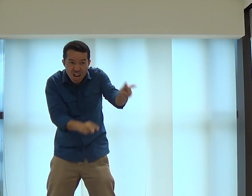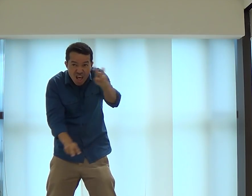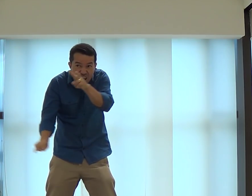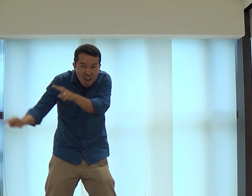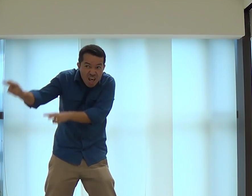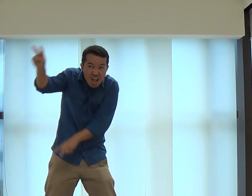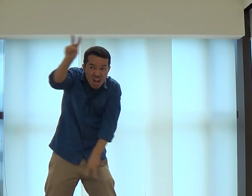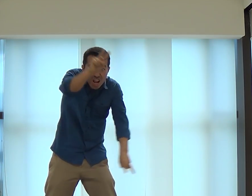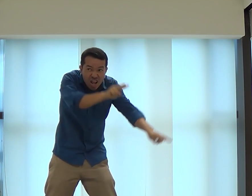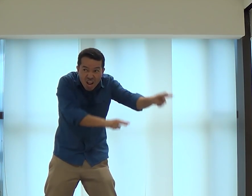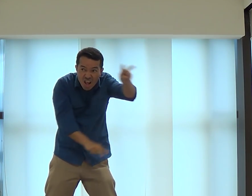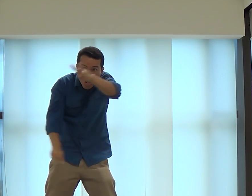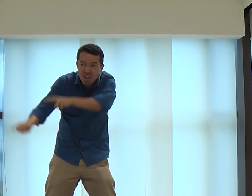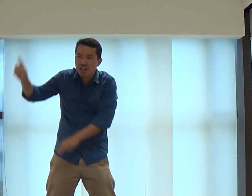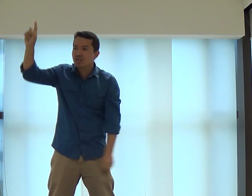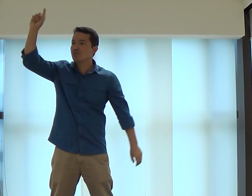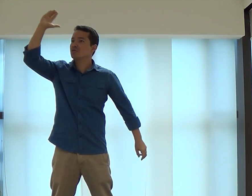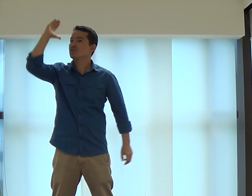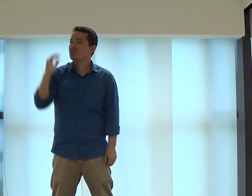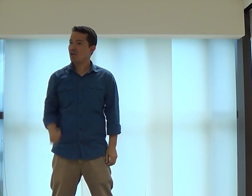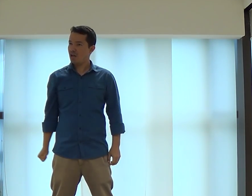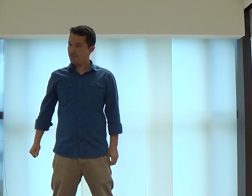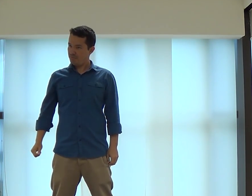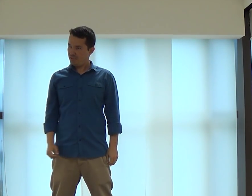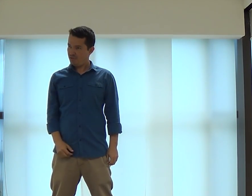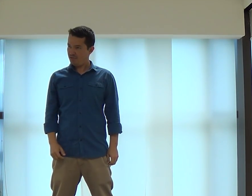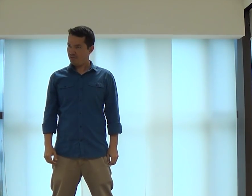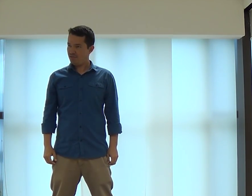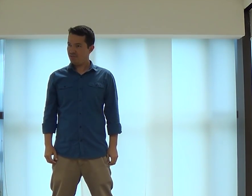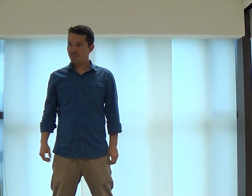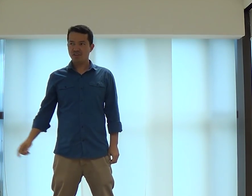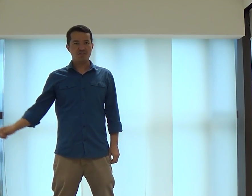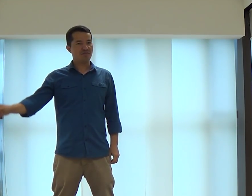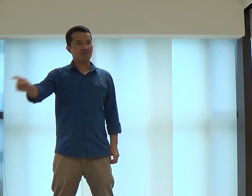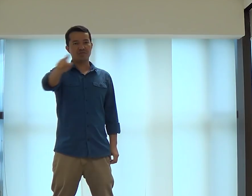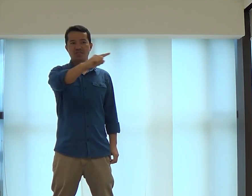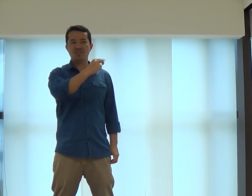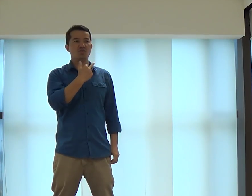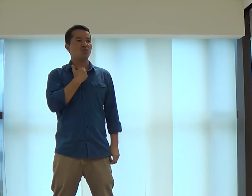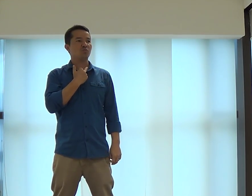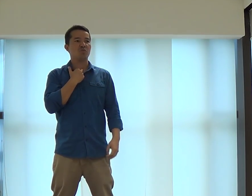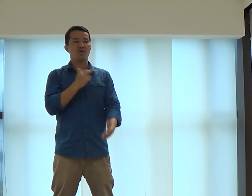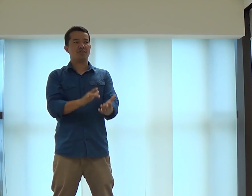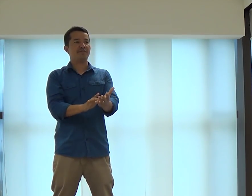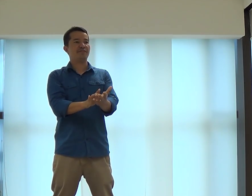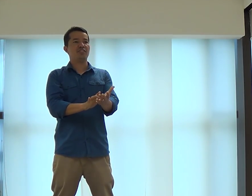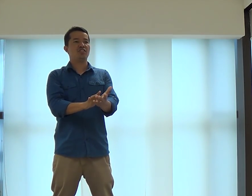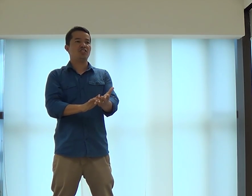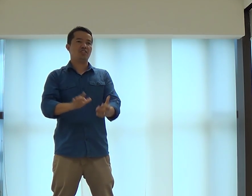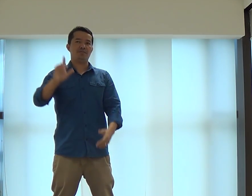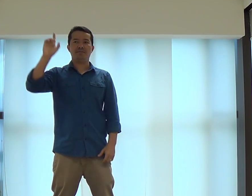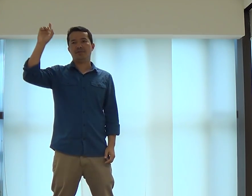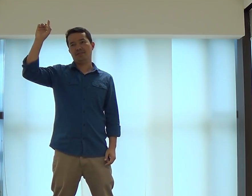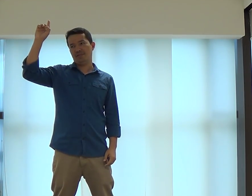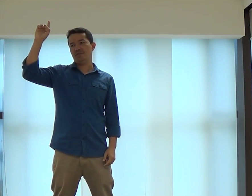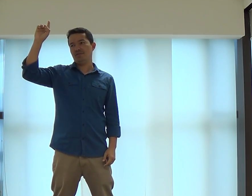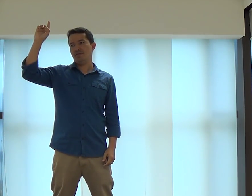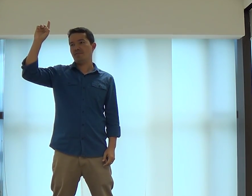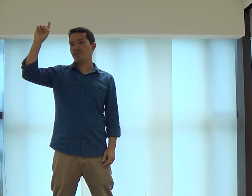as coisas. Ele tá te vendo. Ele sabe, sim. Você não pode fingir pra Deus.